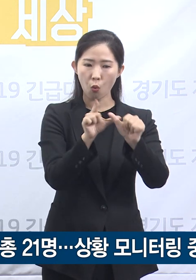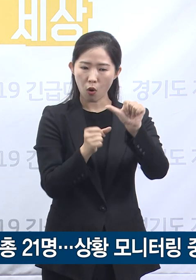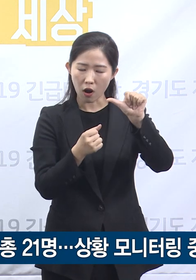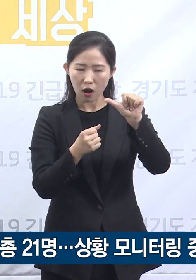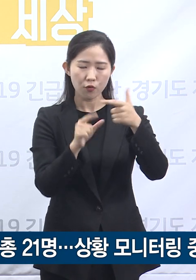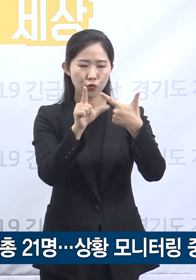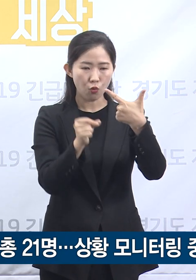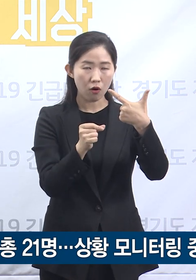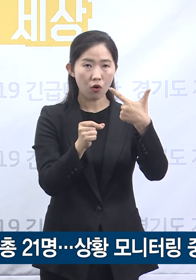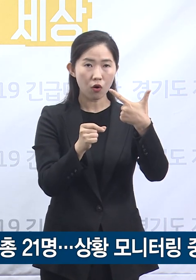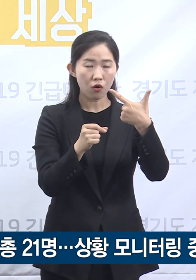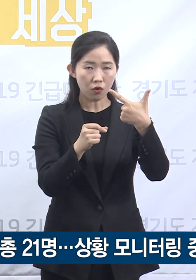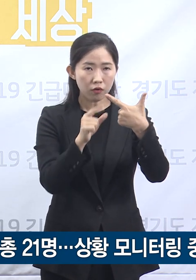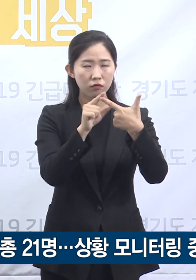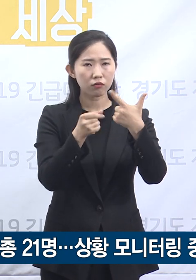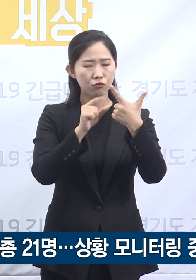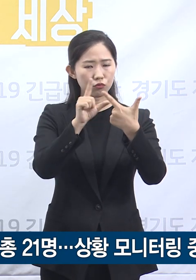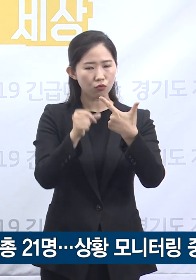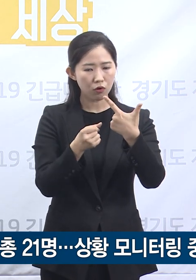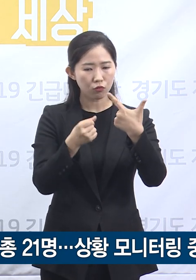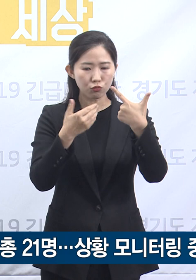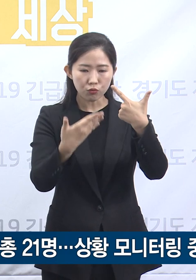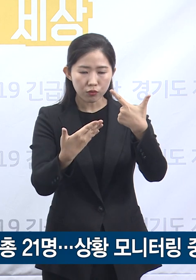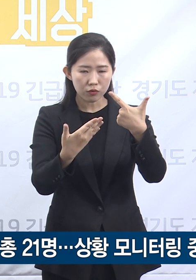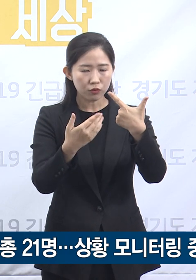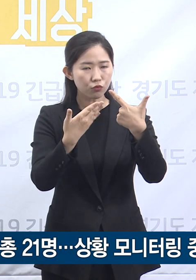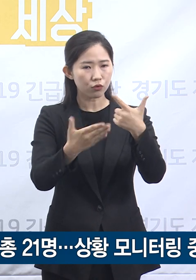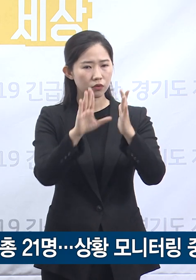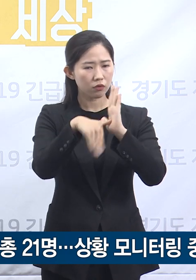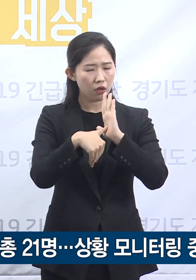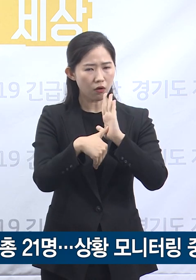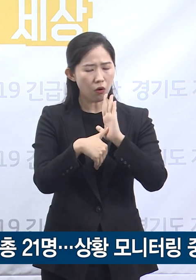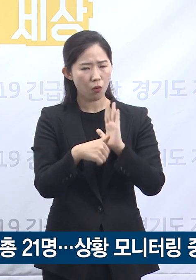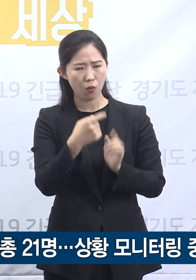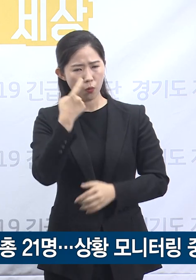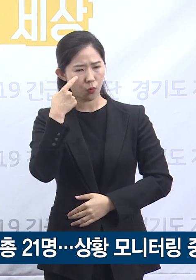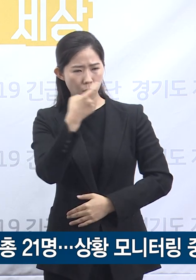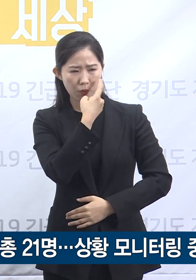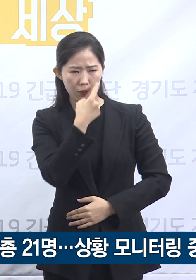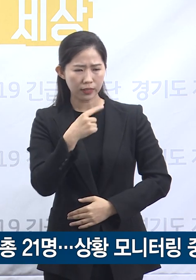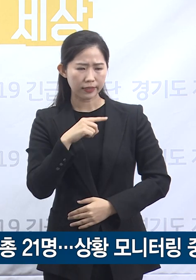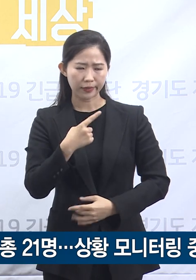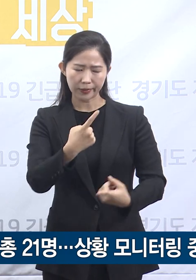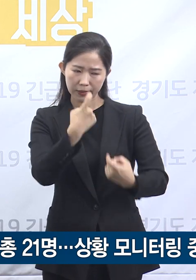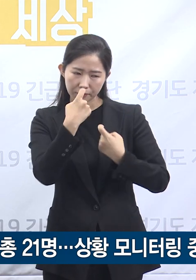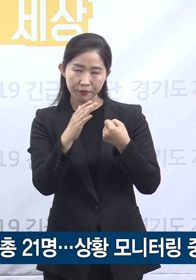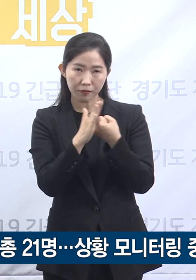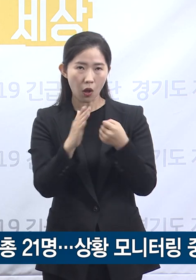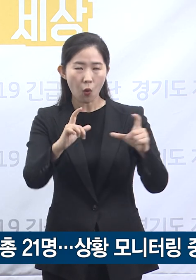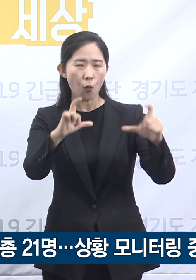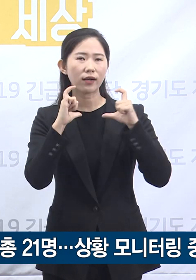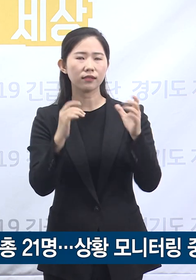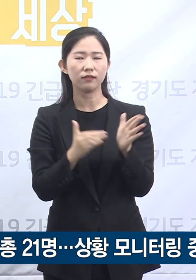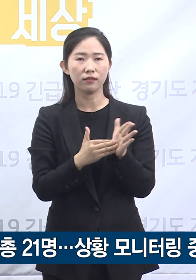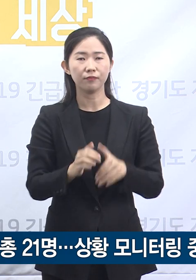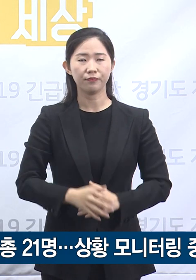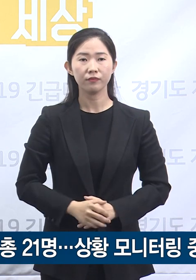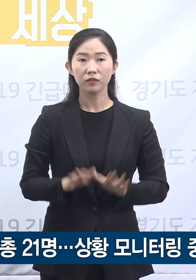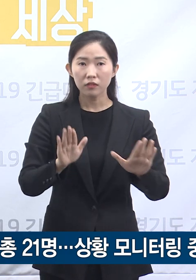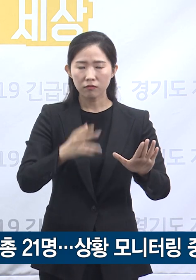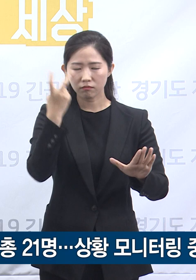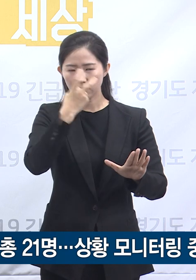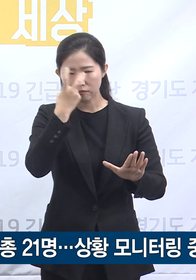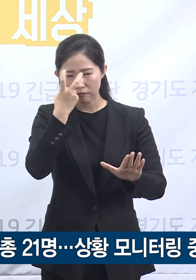발현 후 9일 확진되었습니다. 목회자 교회별 접촉자 등에 대해 심층역학조사를 진행 중으로 상황을 지속